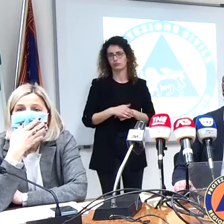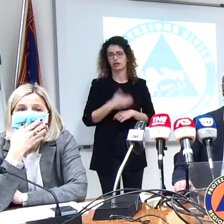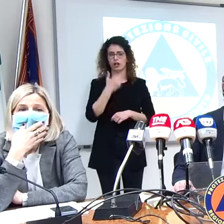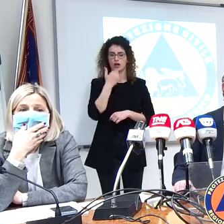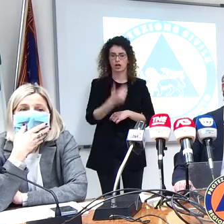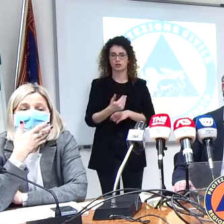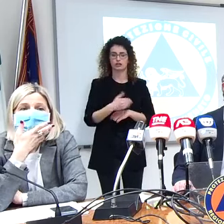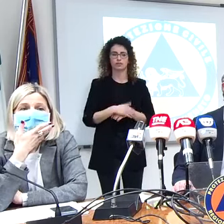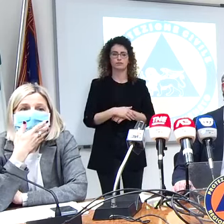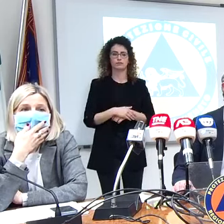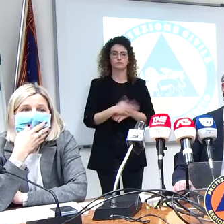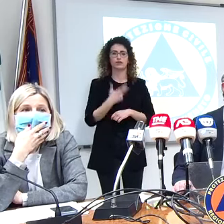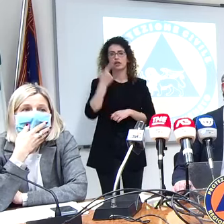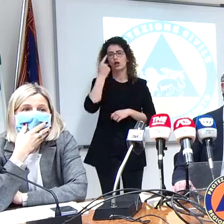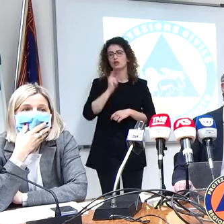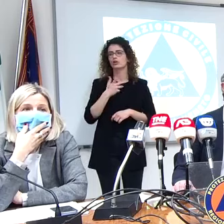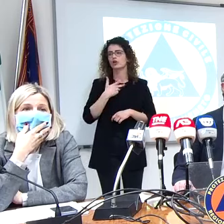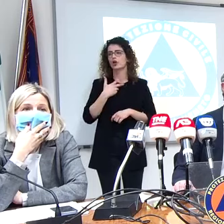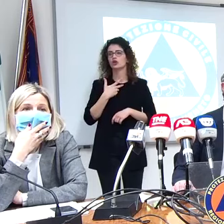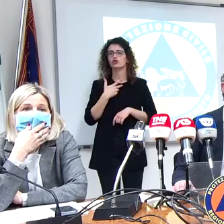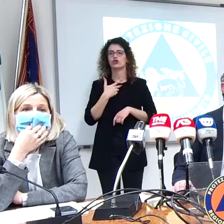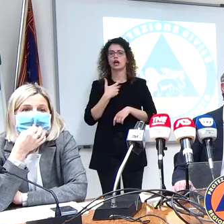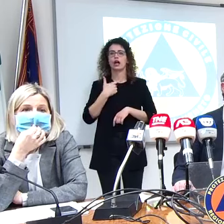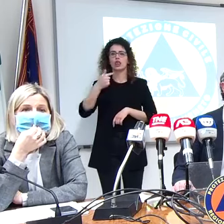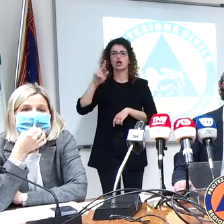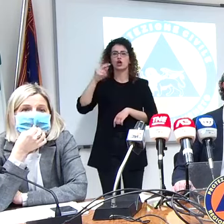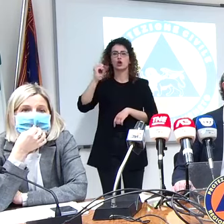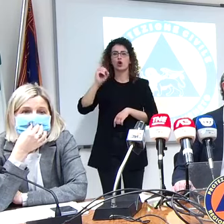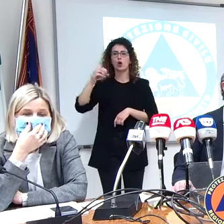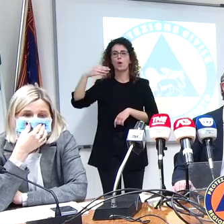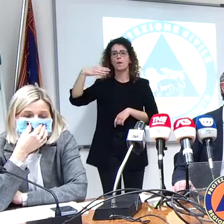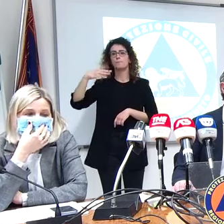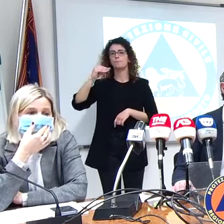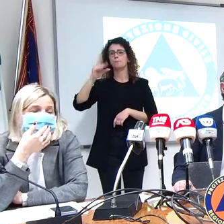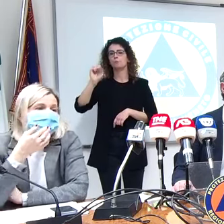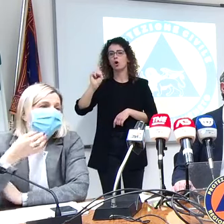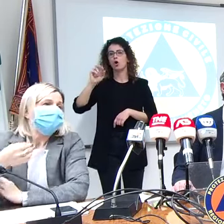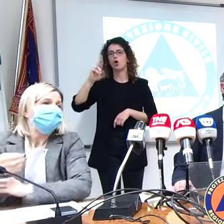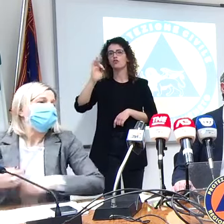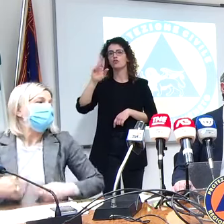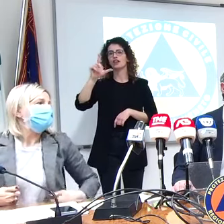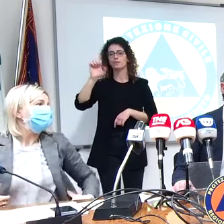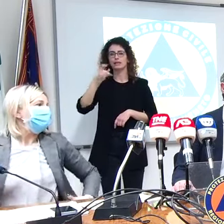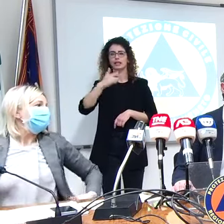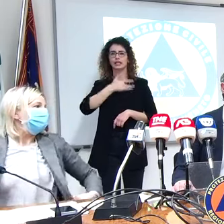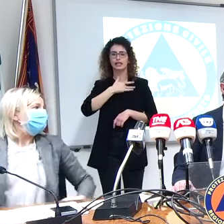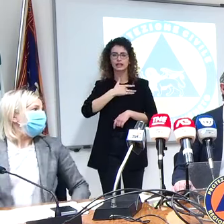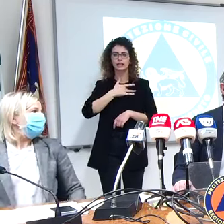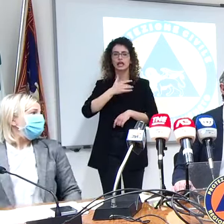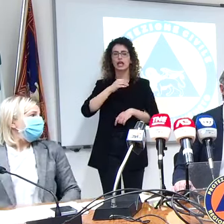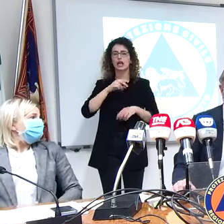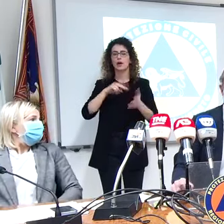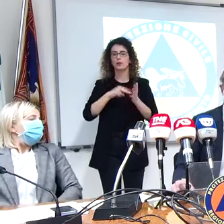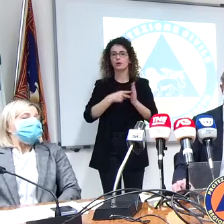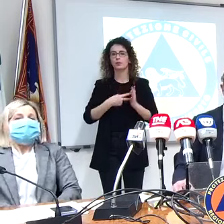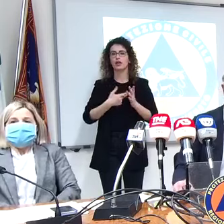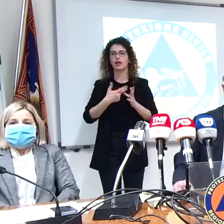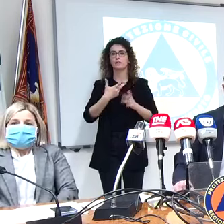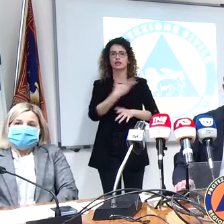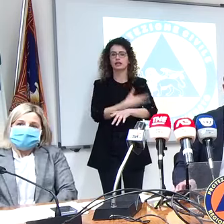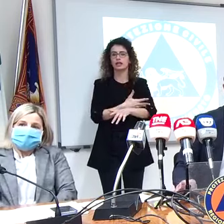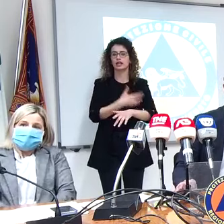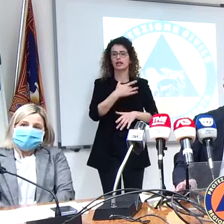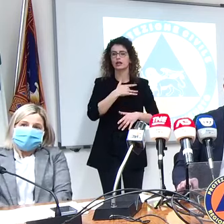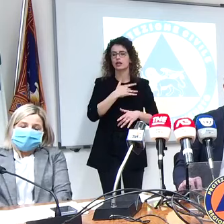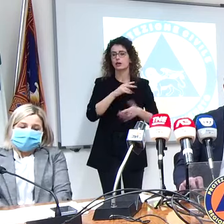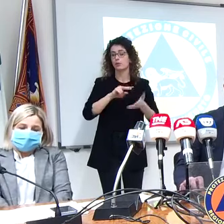Cioè se uno ha, che so, tromboflebite, cardiodiabete, cardiopatia, obesità o altre robe... Magari se ce la